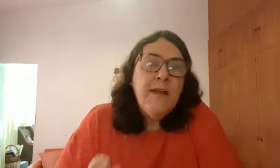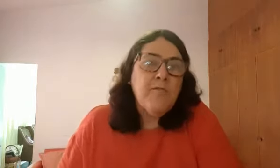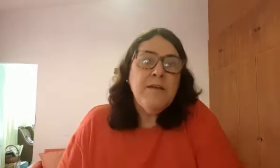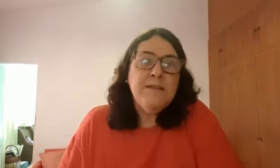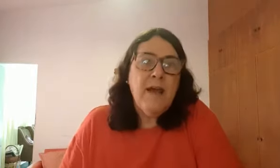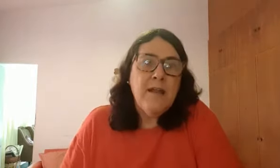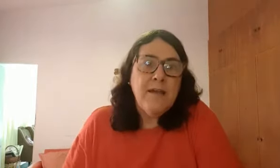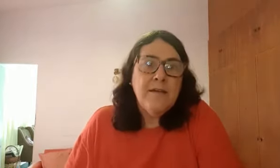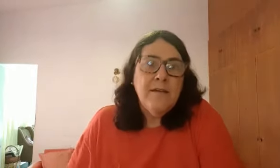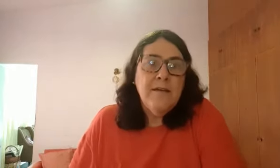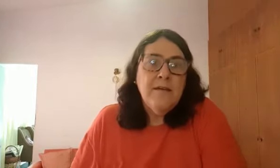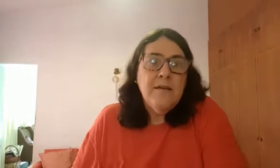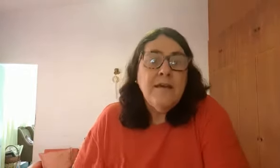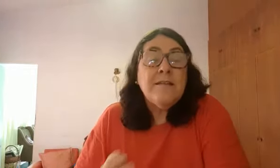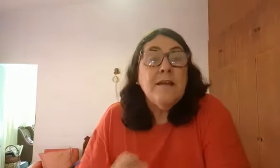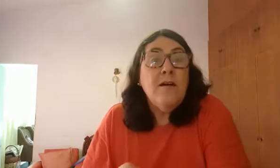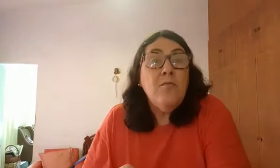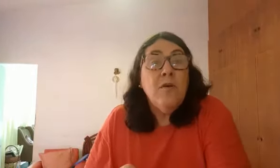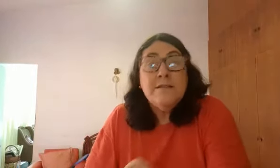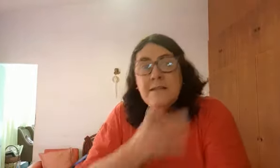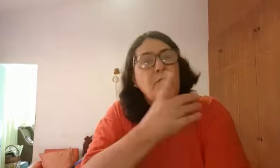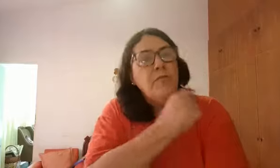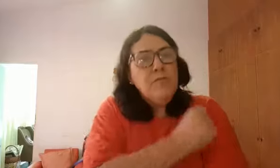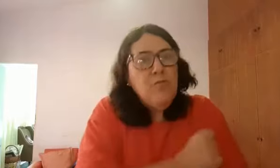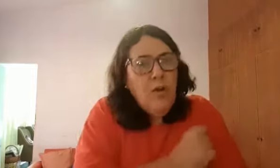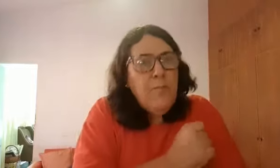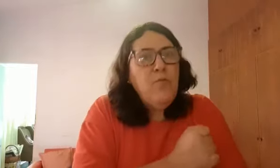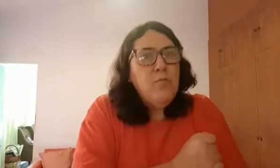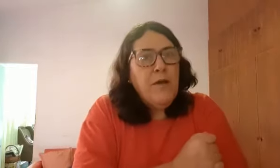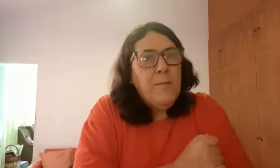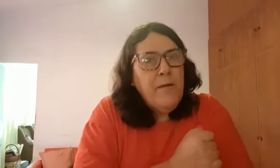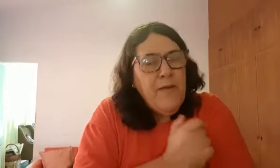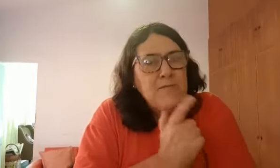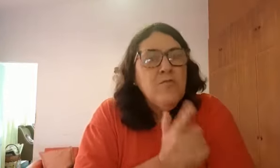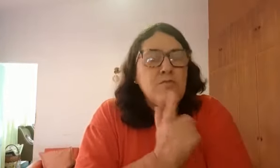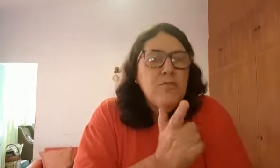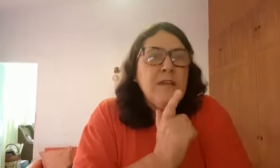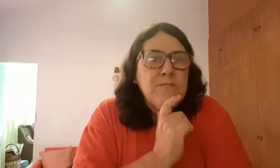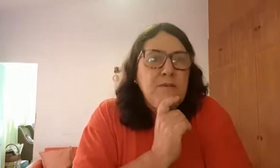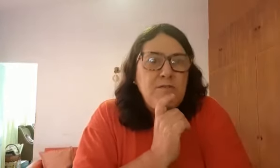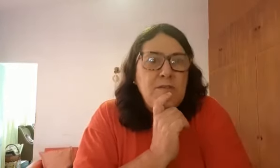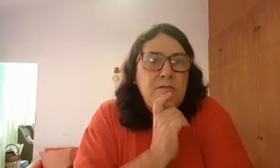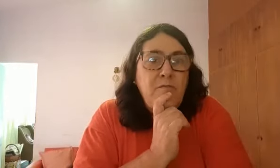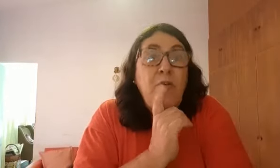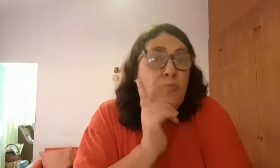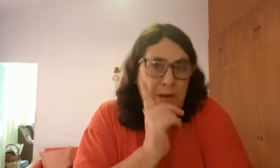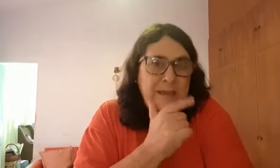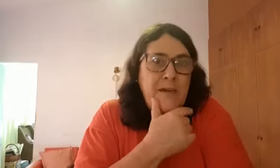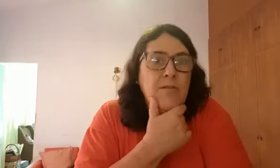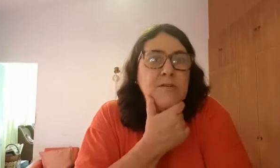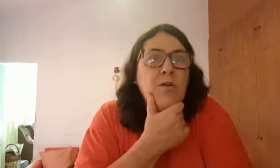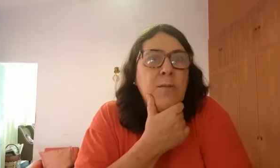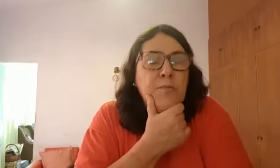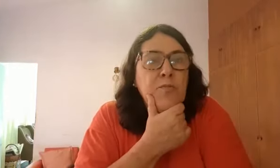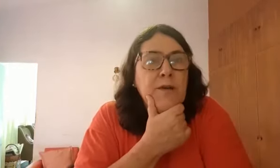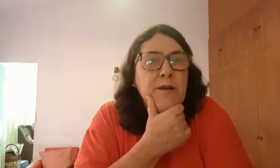reconhecer a lei. Então, você já foi na escola pública para ver as condições que as pessoas vão no banheiro na escola pública?